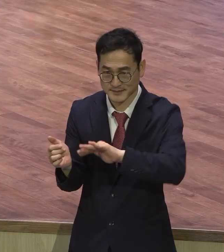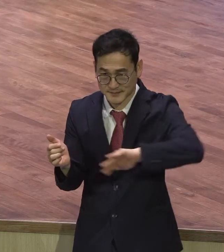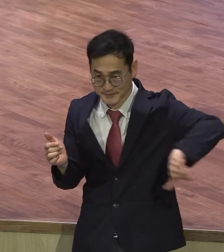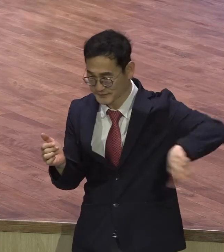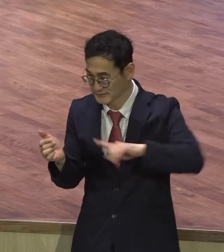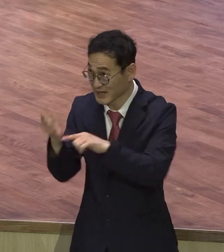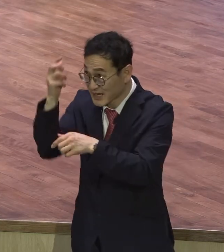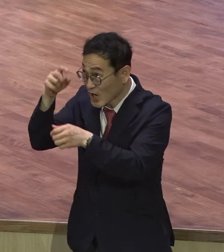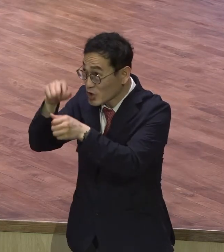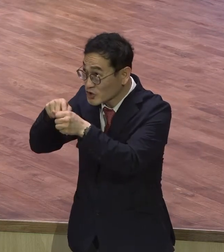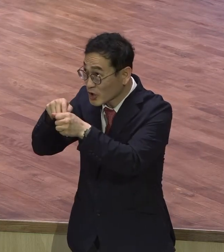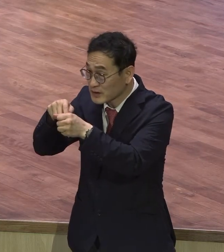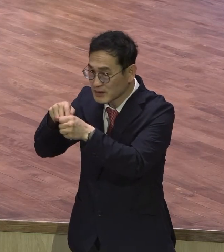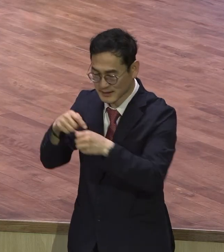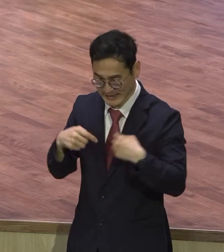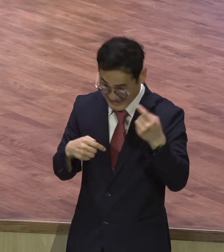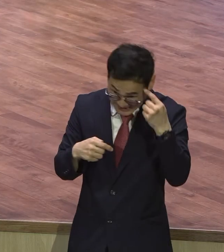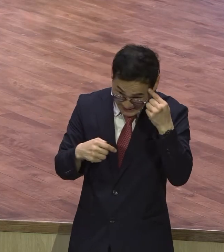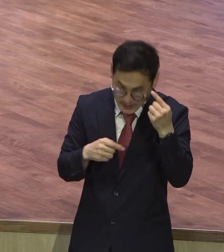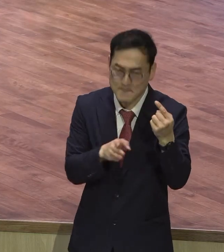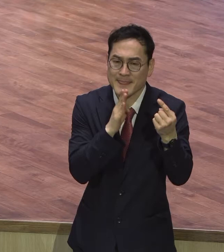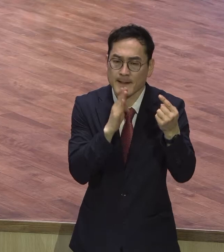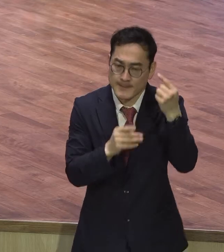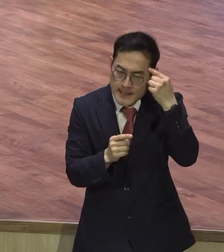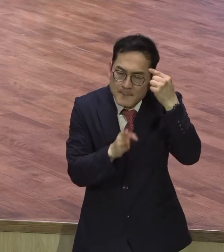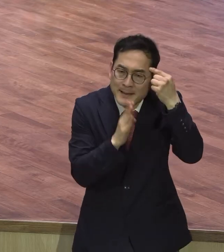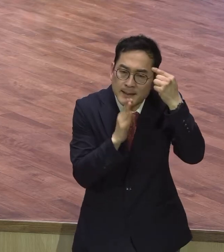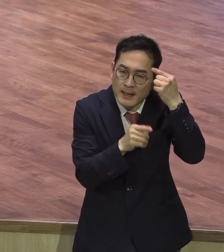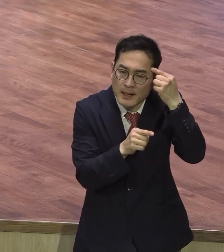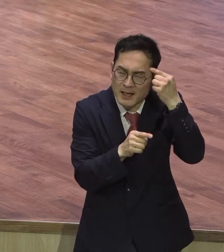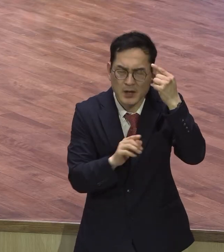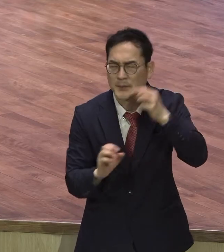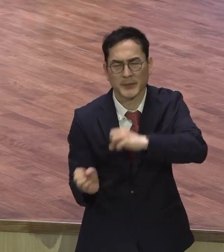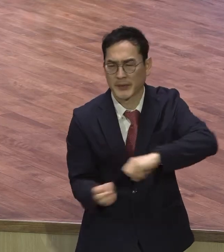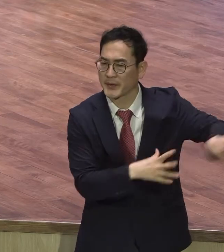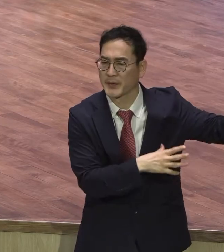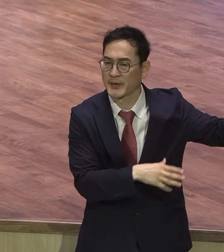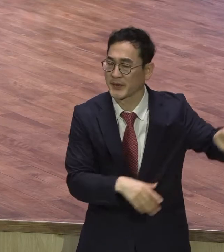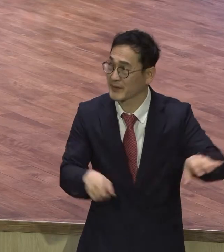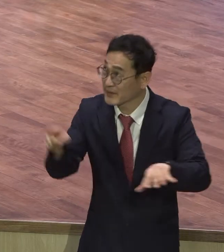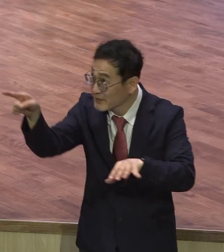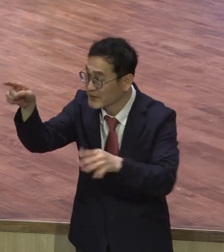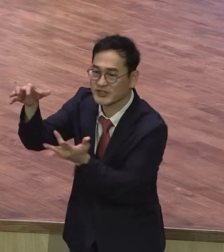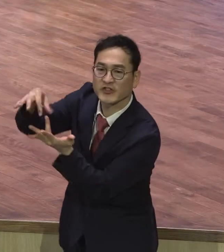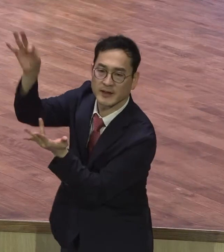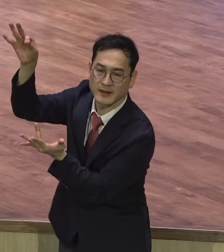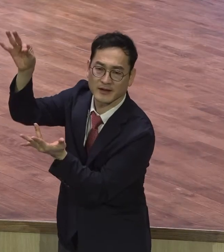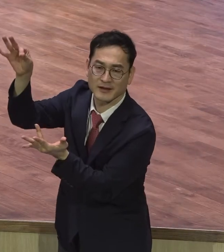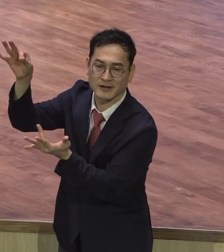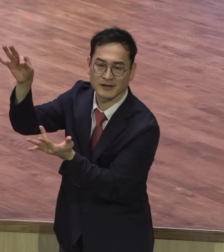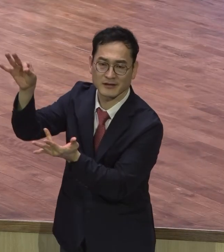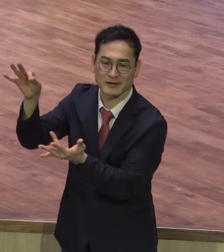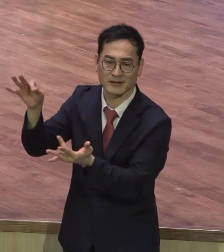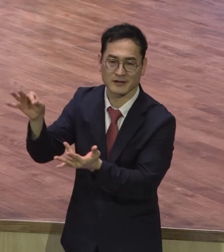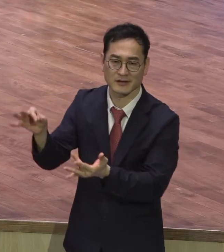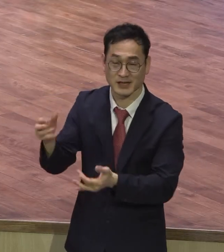성구안 내 생각과 내 의지가 아니고 하나님의 말씀에 온전히 따를 때 내 믿음이 성장하고 내 삶의